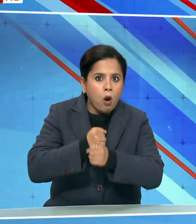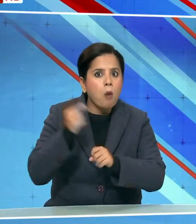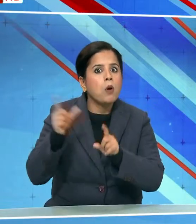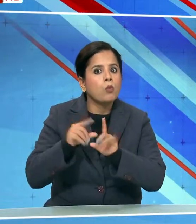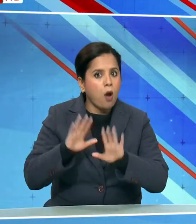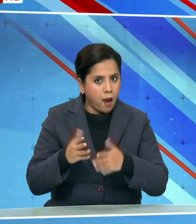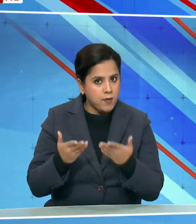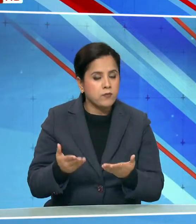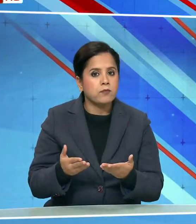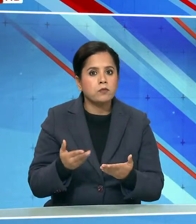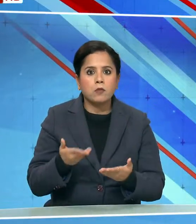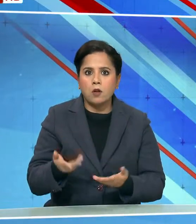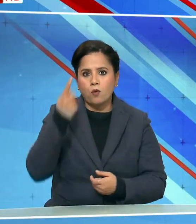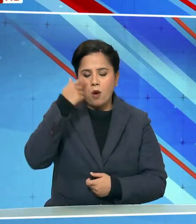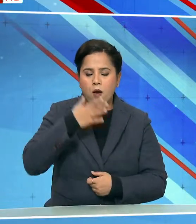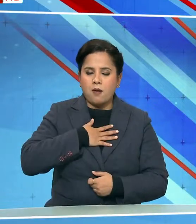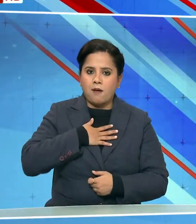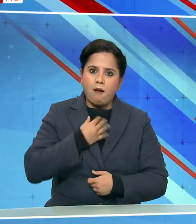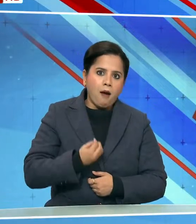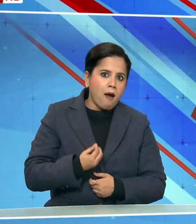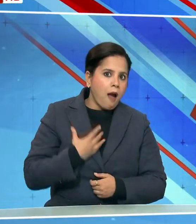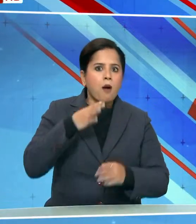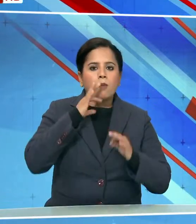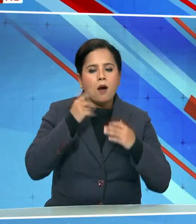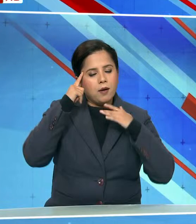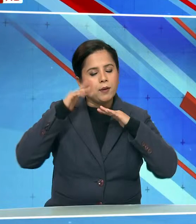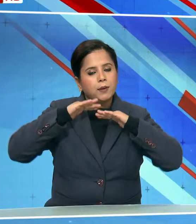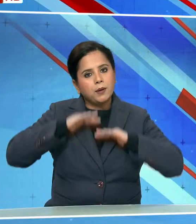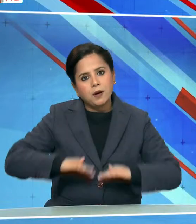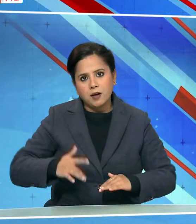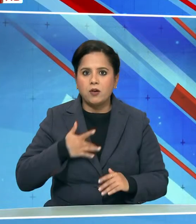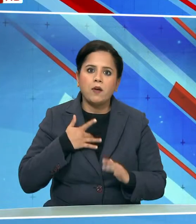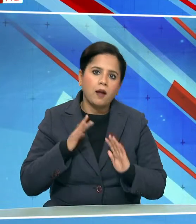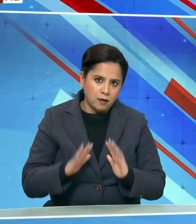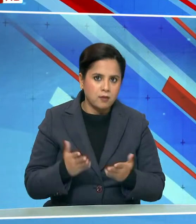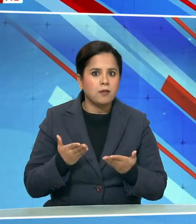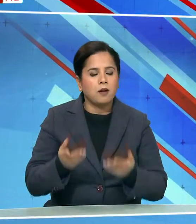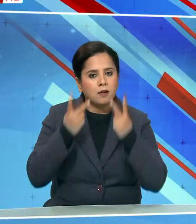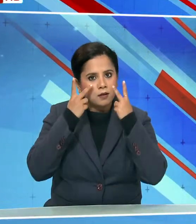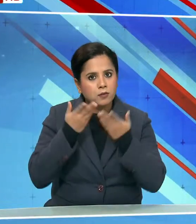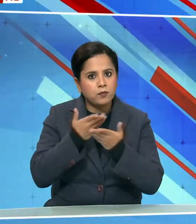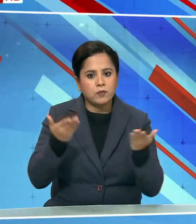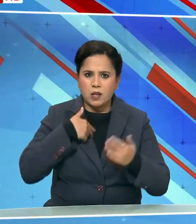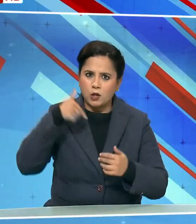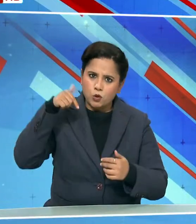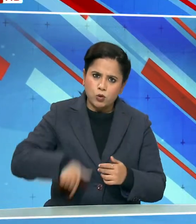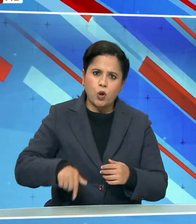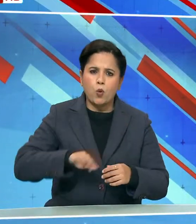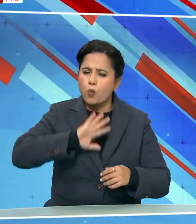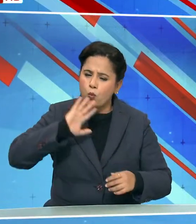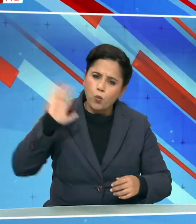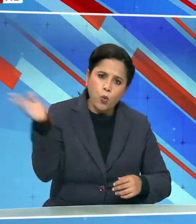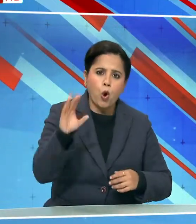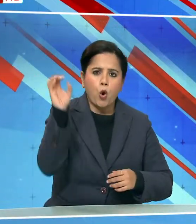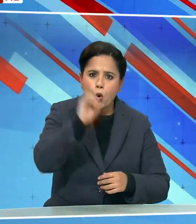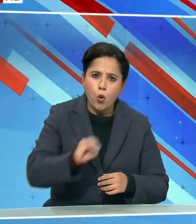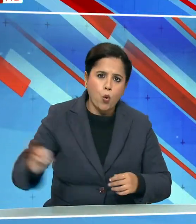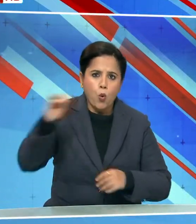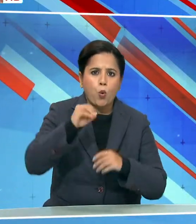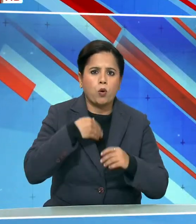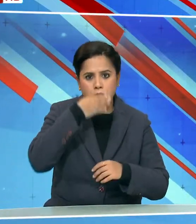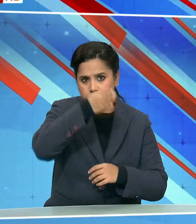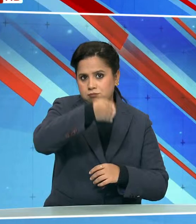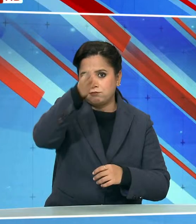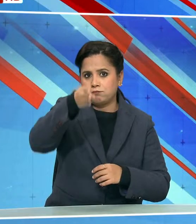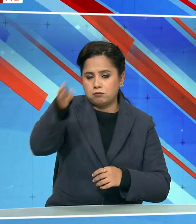यह मेरे लिए प्रसंदता का और संतोष का विशय है आज से मैं पूरे ओरिशा के कोस्टल बेल्ट में गुमने